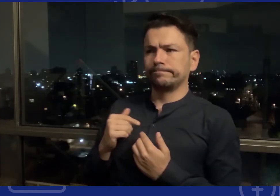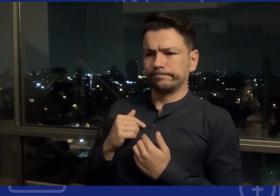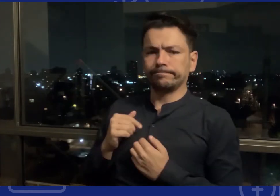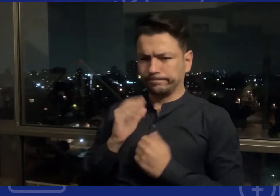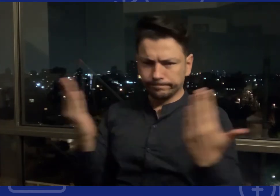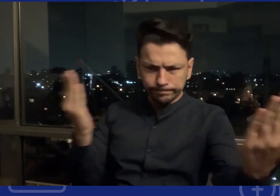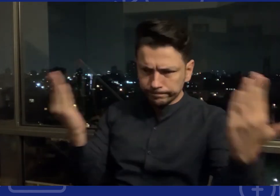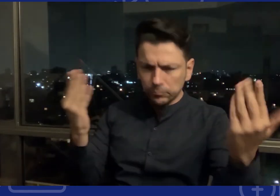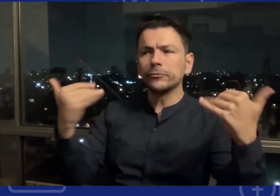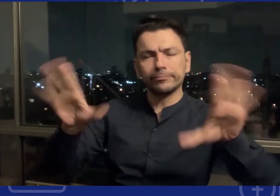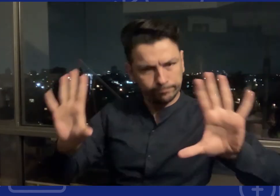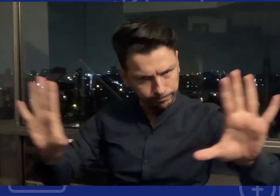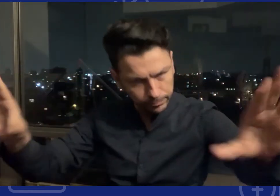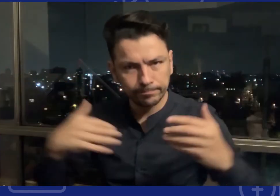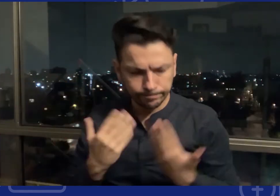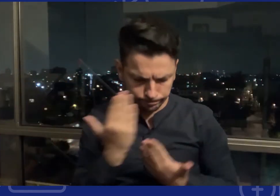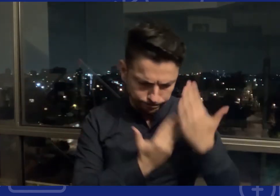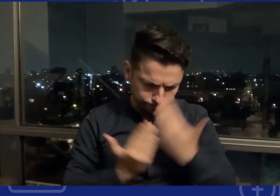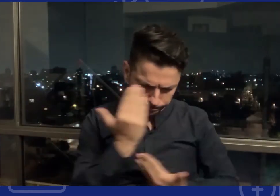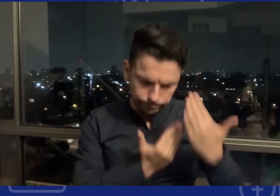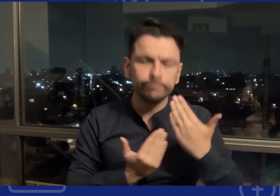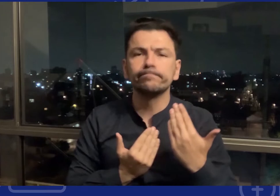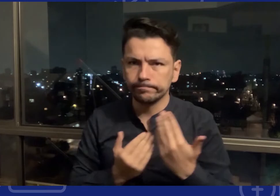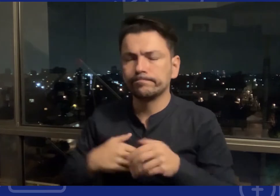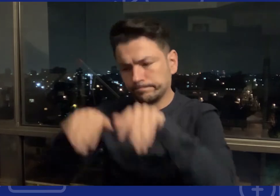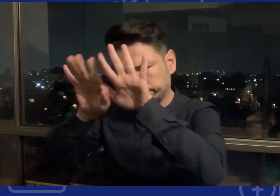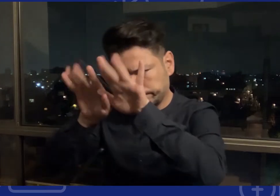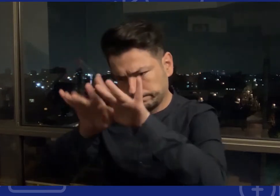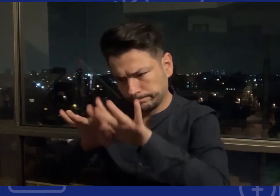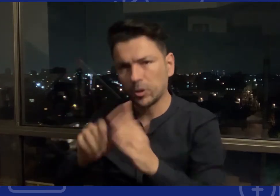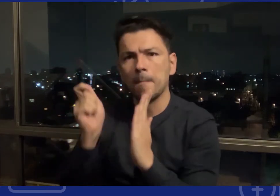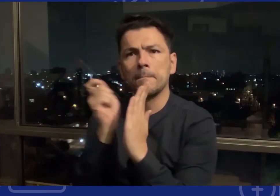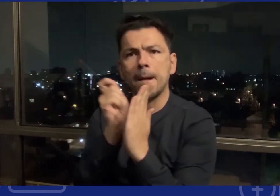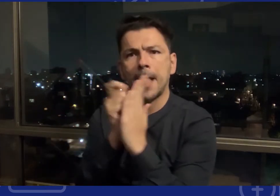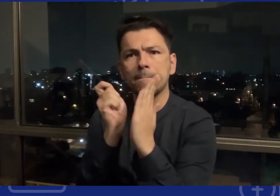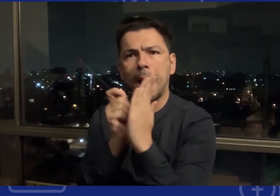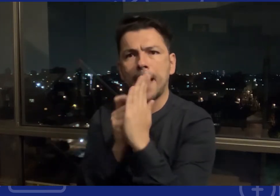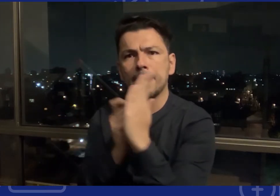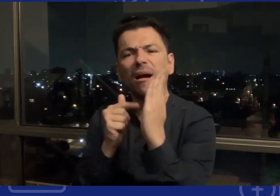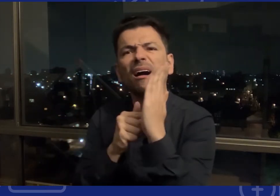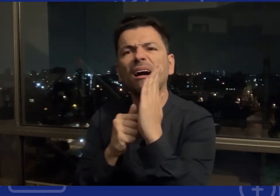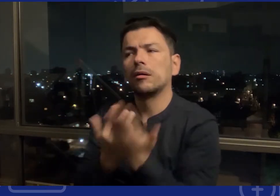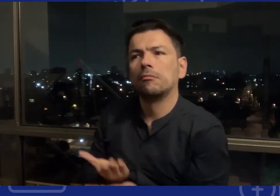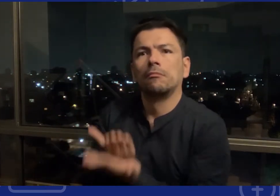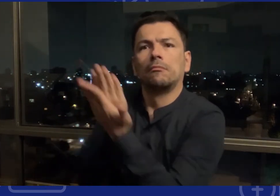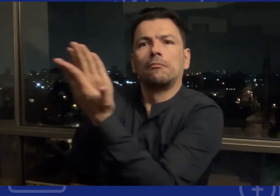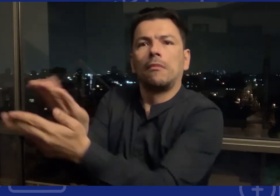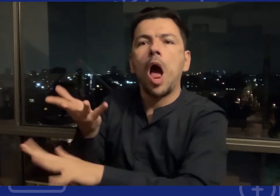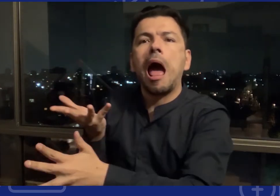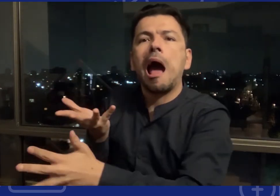personas con discapacidad de Naciones Unidas se sienta a analizar y también realiza unas recomendaciones al